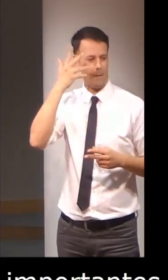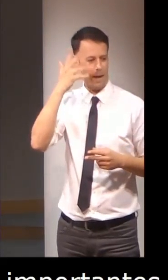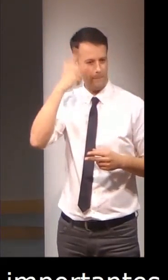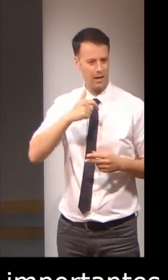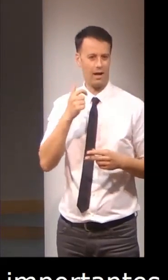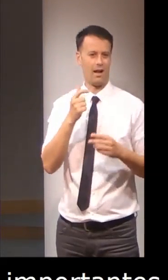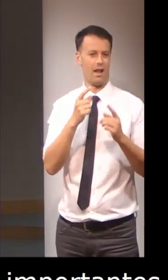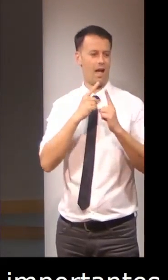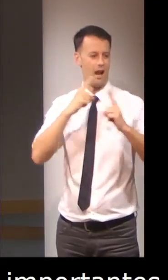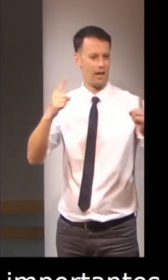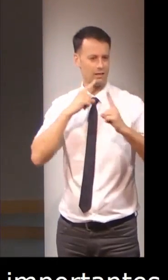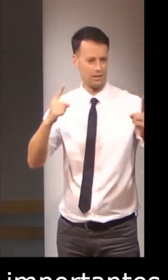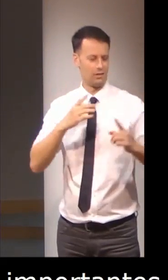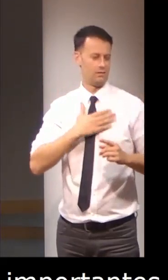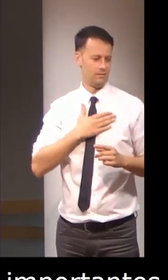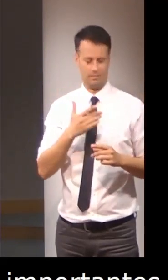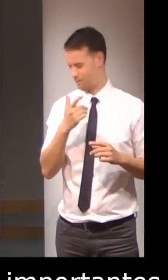la otra, American